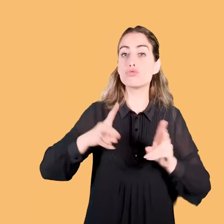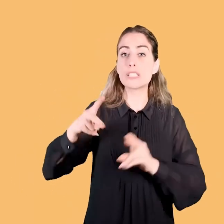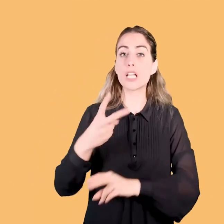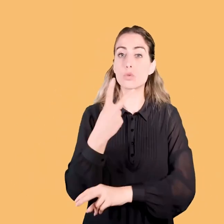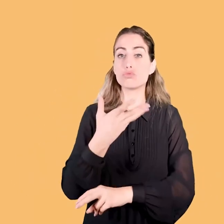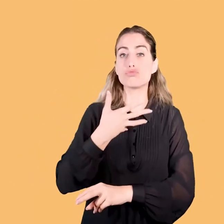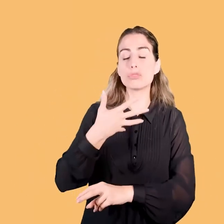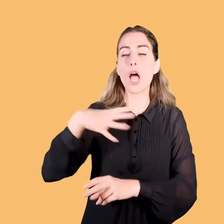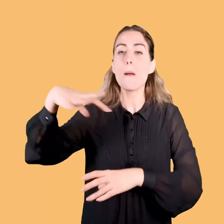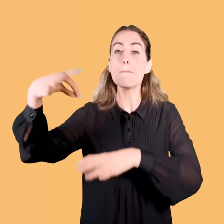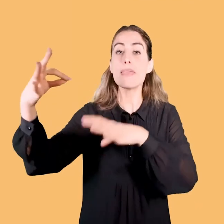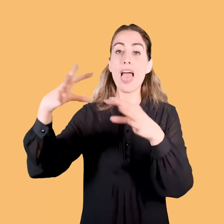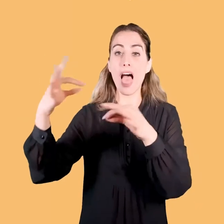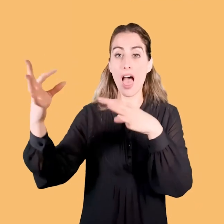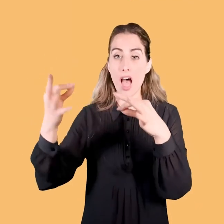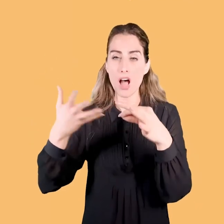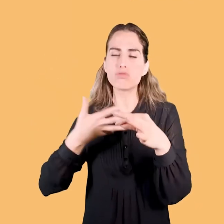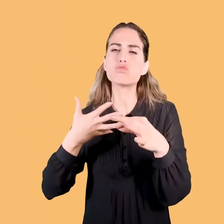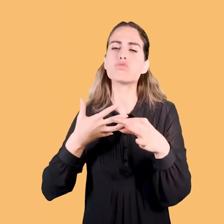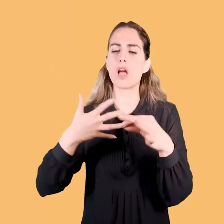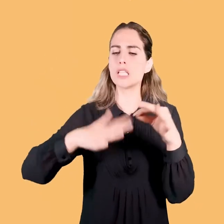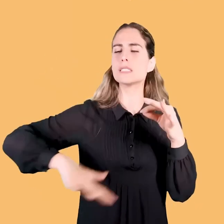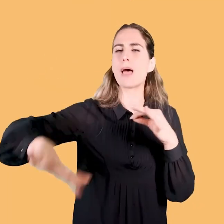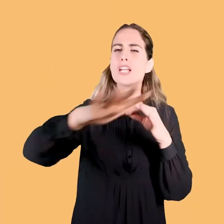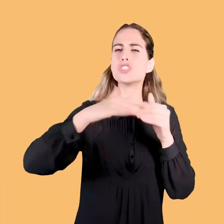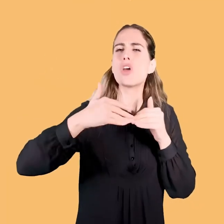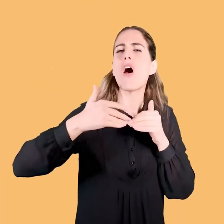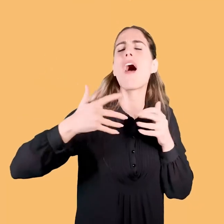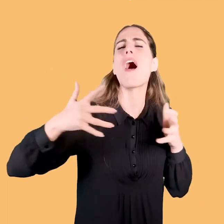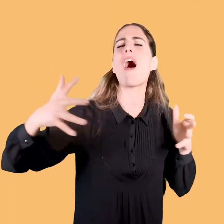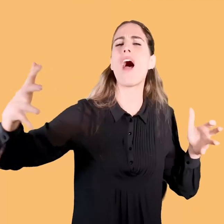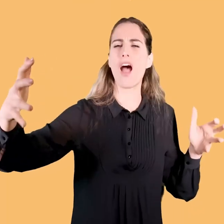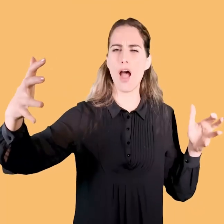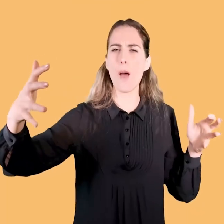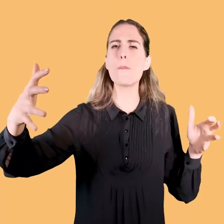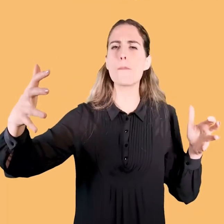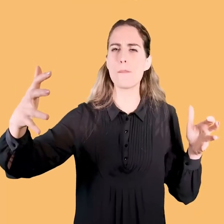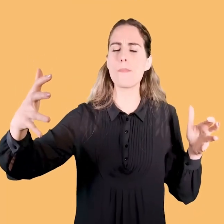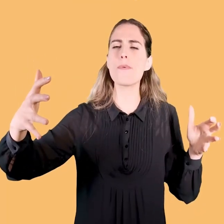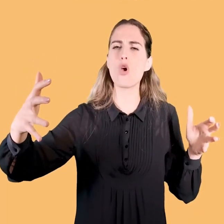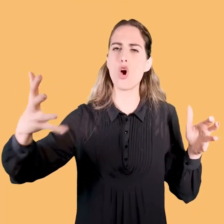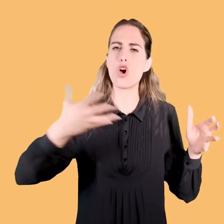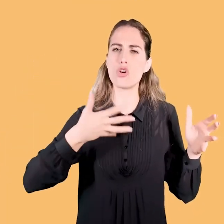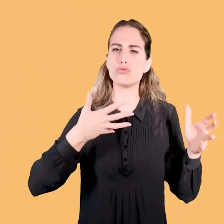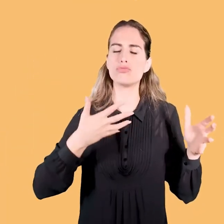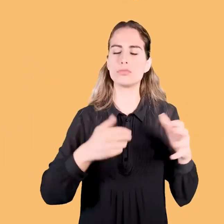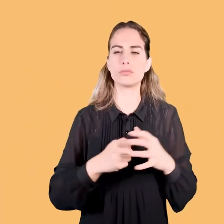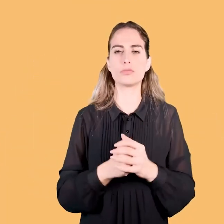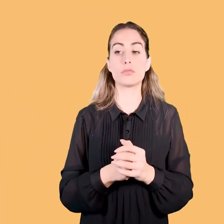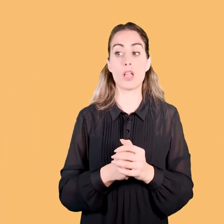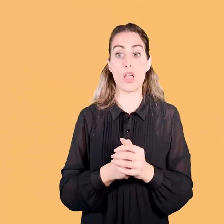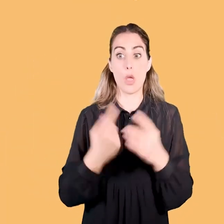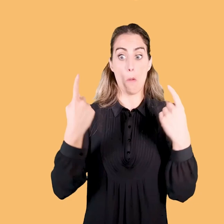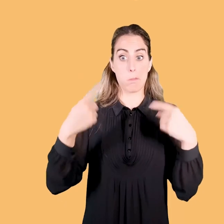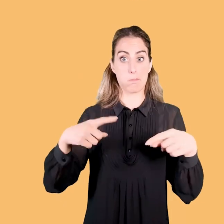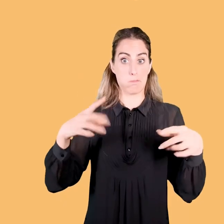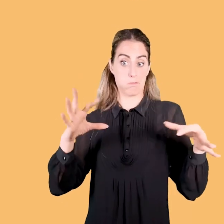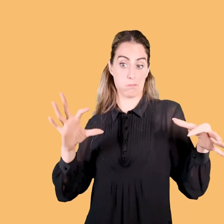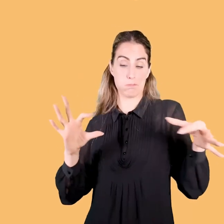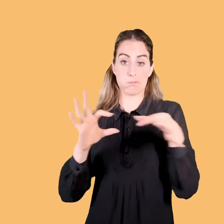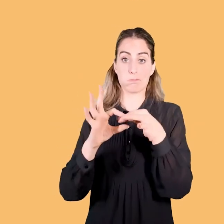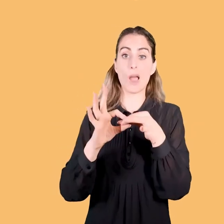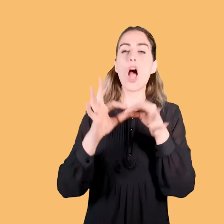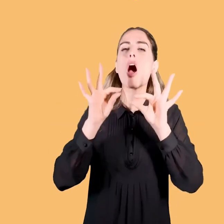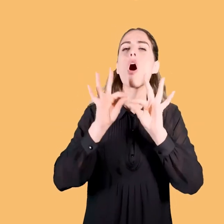c'è qualche pianta e lo spazio è molto ampio, respira, segno di